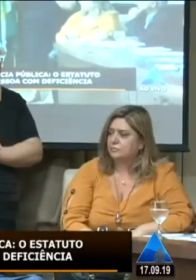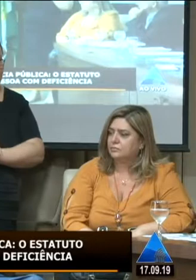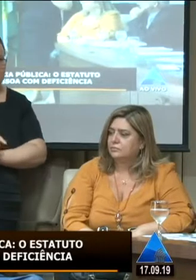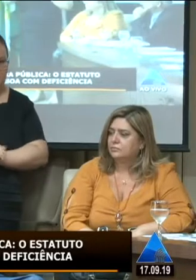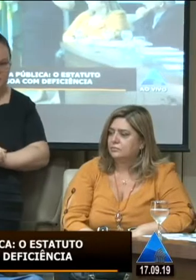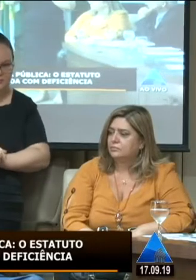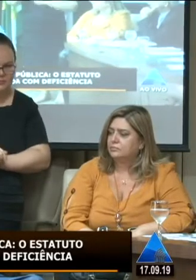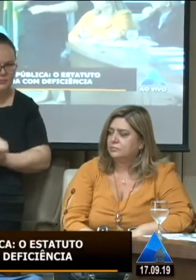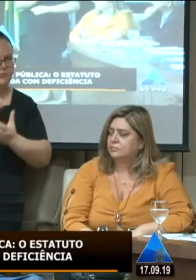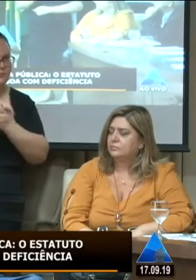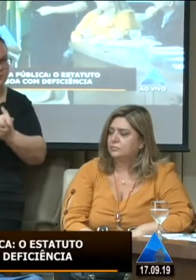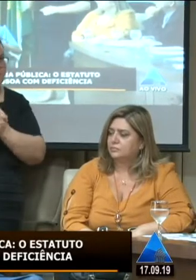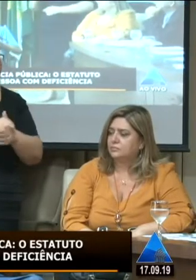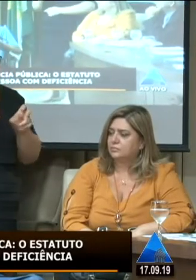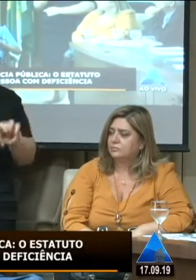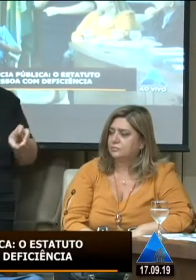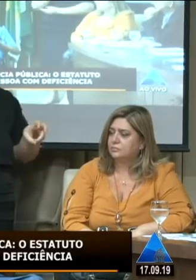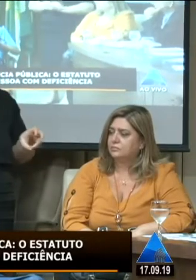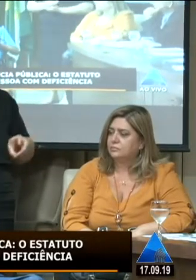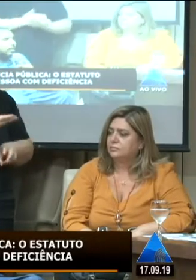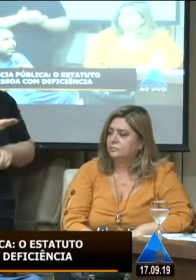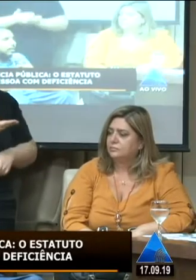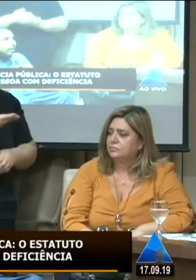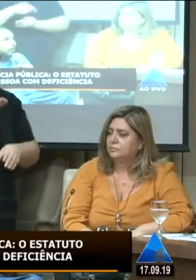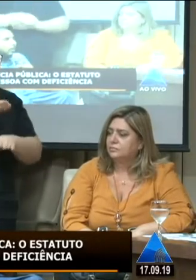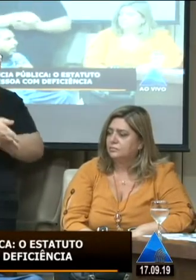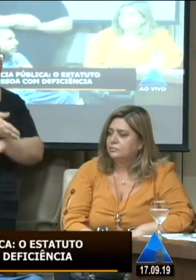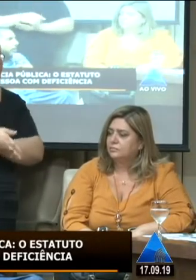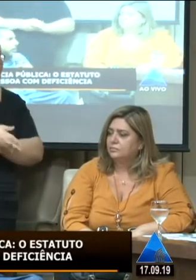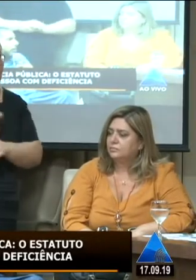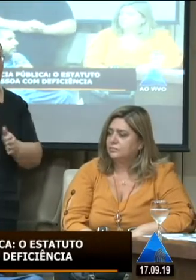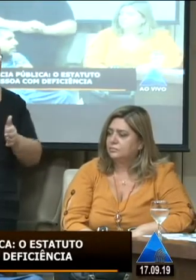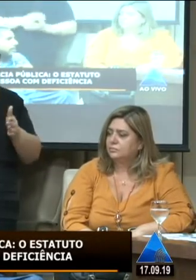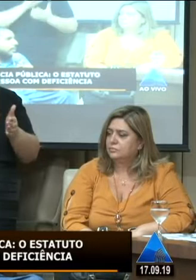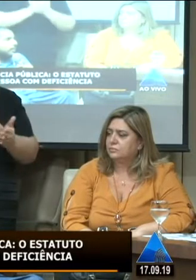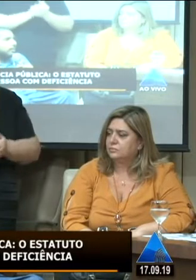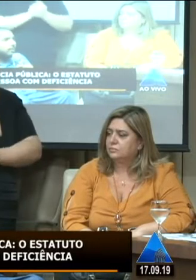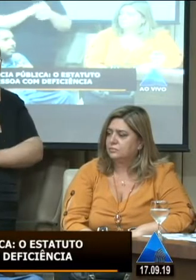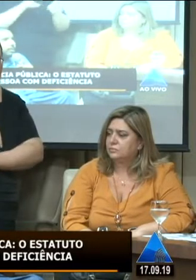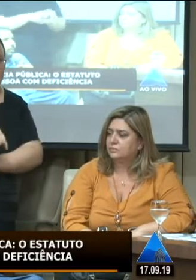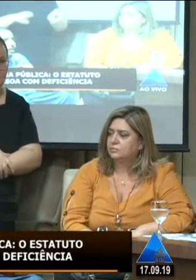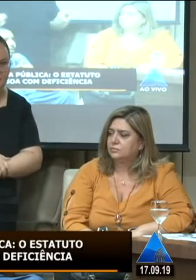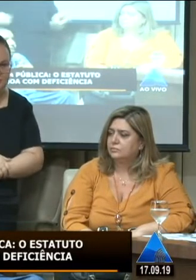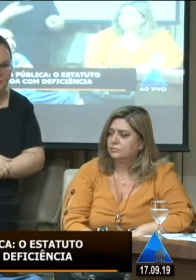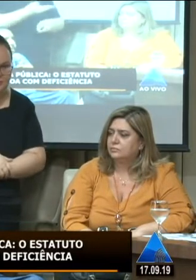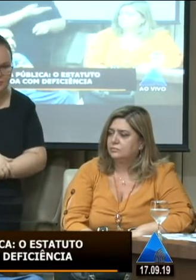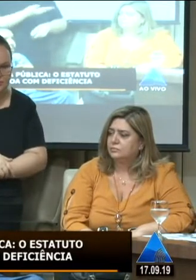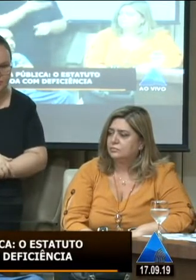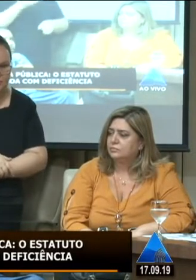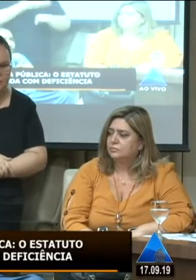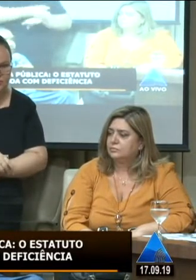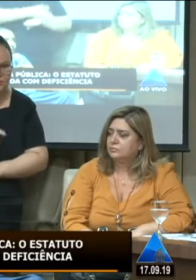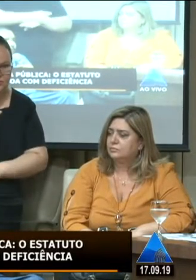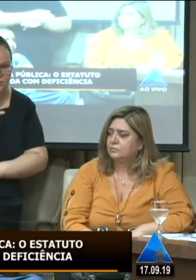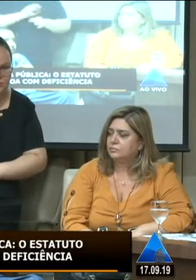cumprimentar a mesa por se fazerem presente e a todo o público e venho aqui deputado e